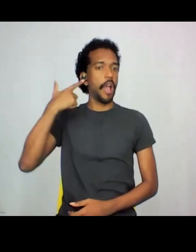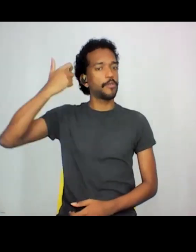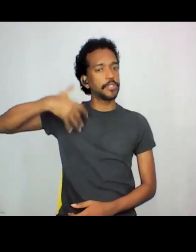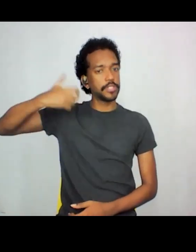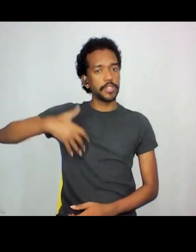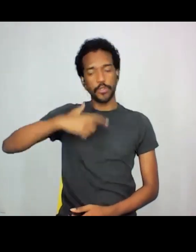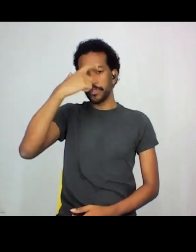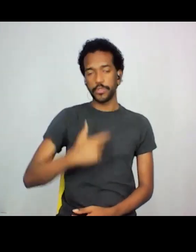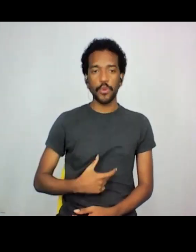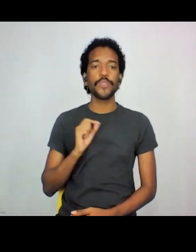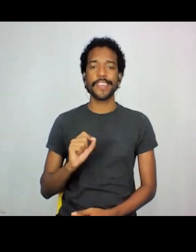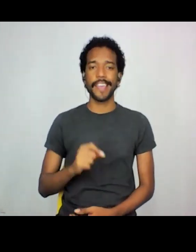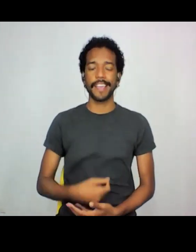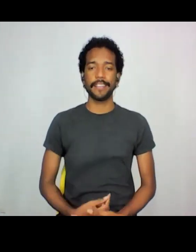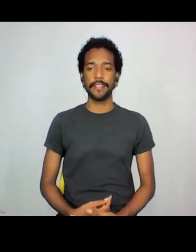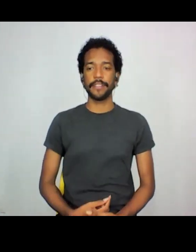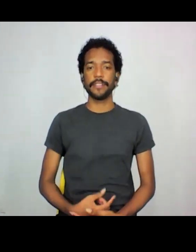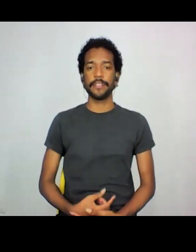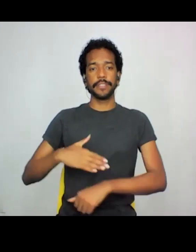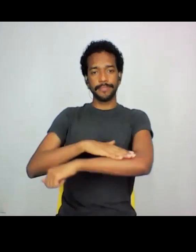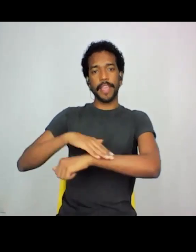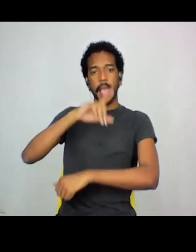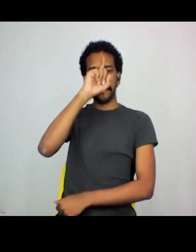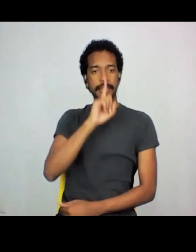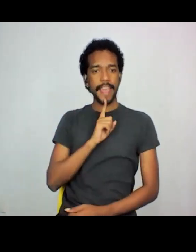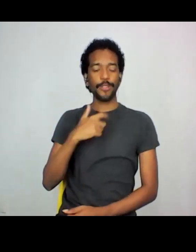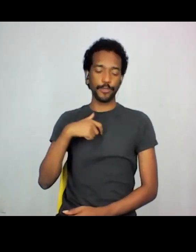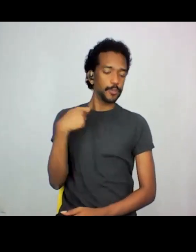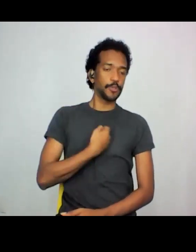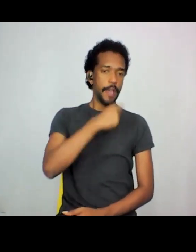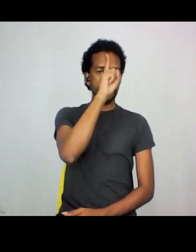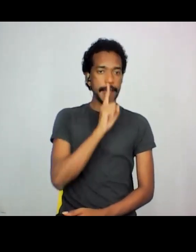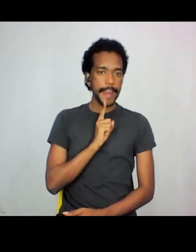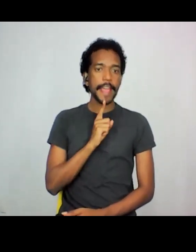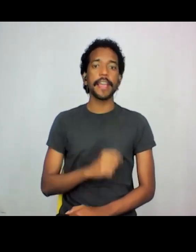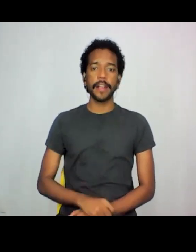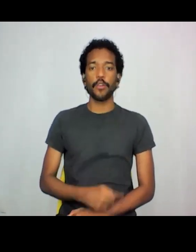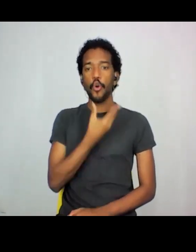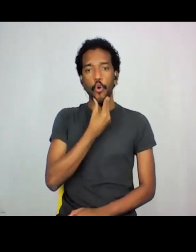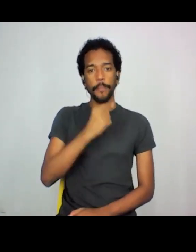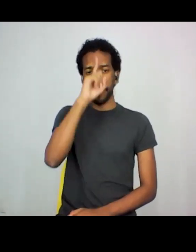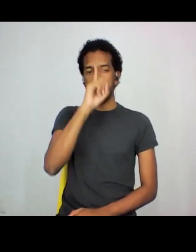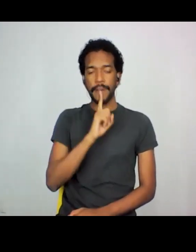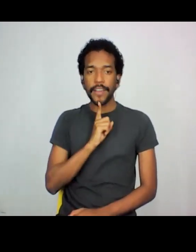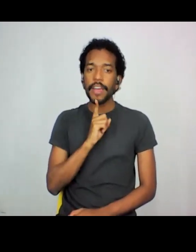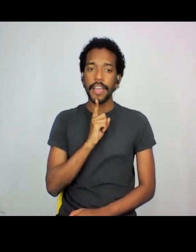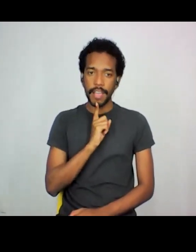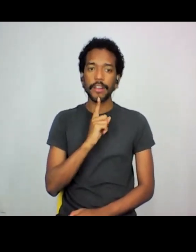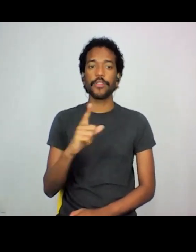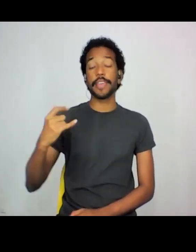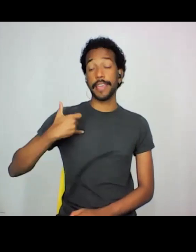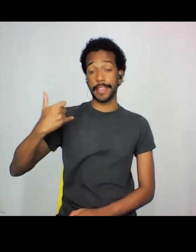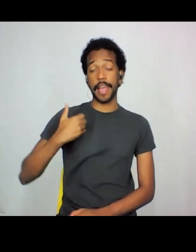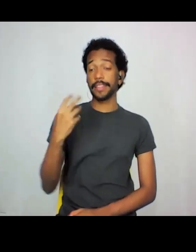eu sou amarelo, me declaro amarelo, homem amarelo, tenho 33